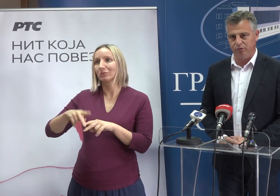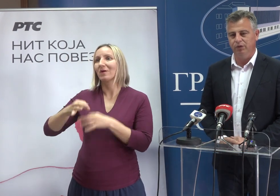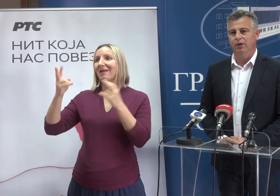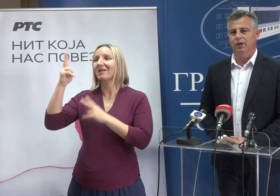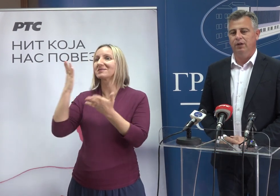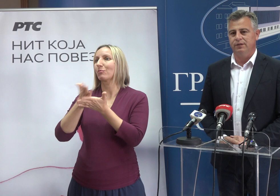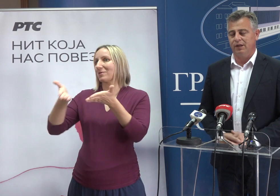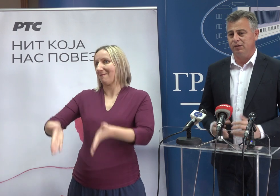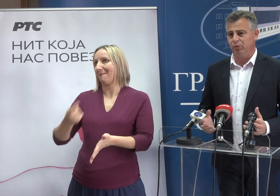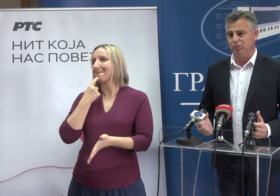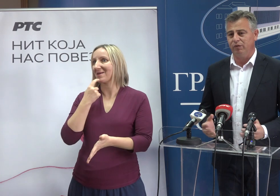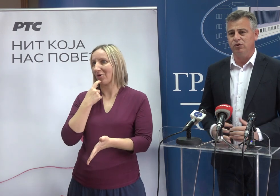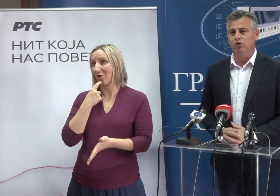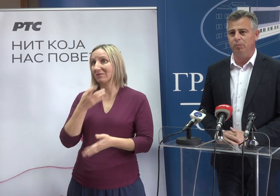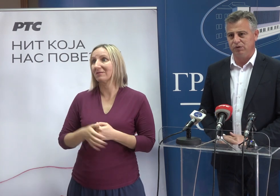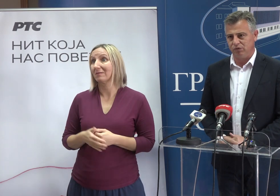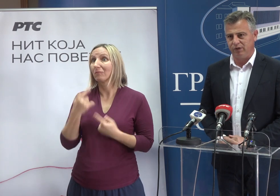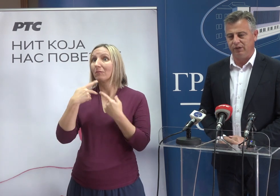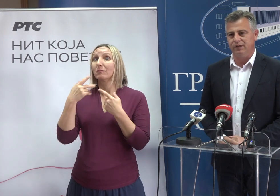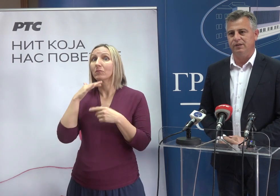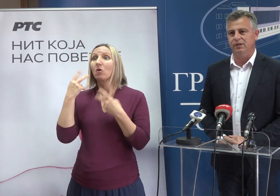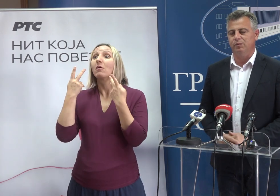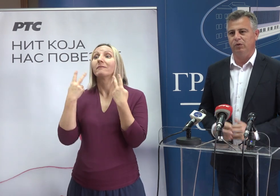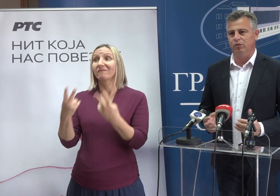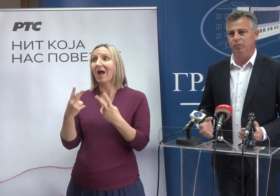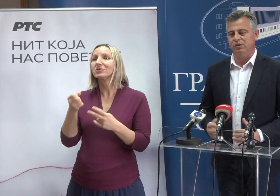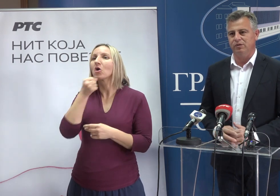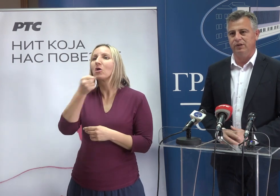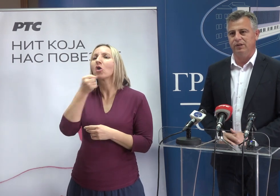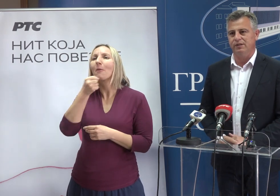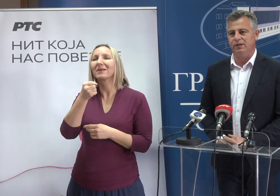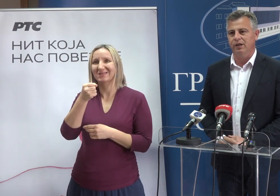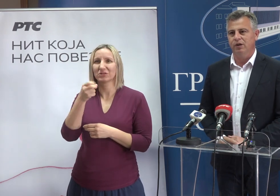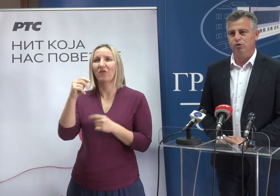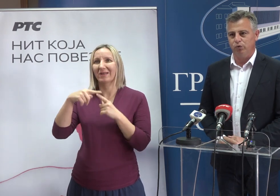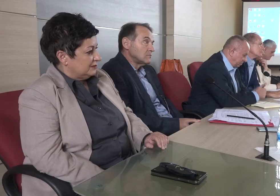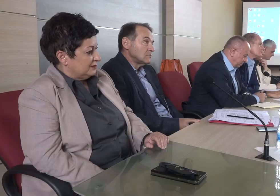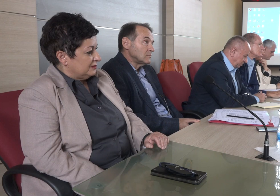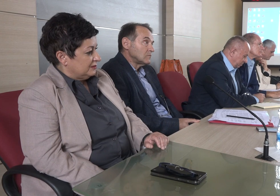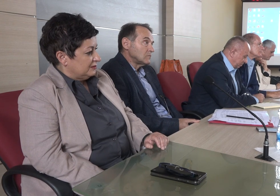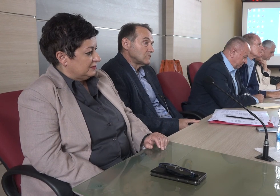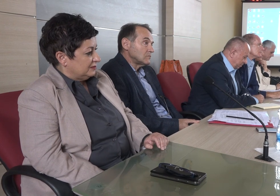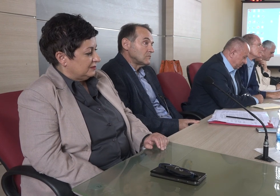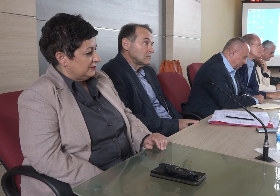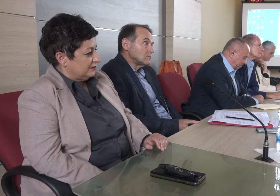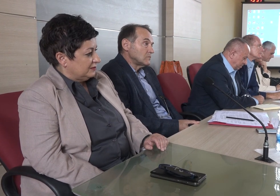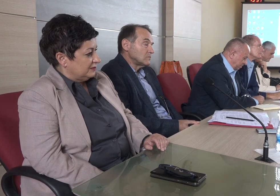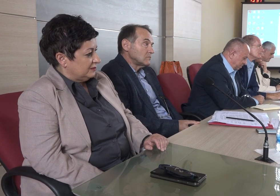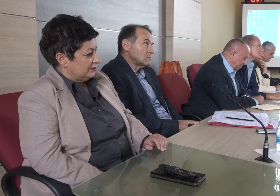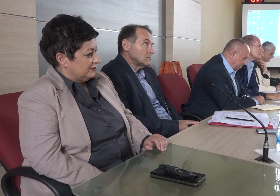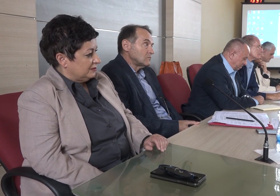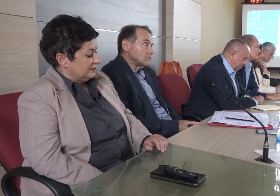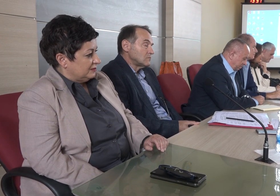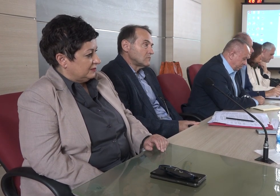bude u Pirotu. Za nas je posebno važno dopisništvo RTS-a jer se preko dopisništva RTS-a čuje o Pirotu u svim